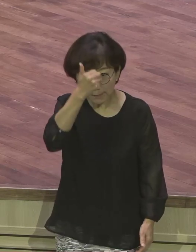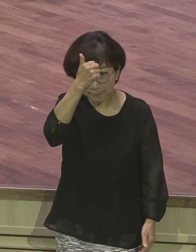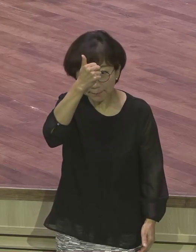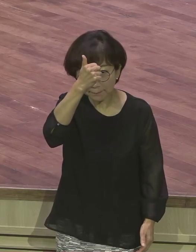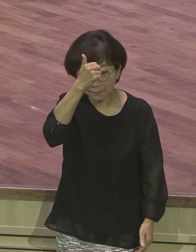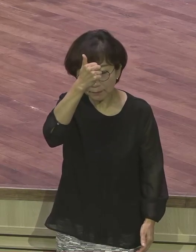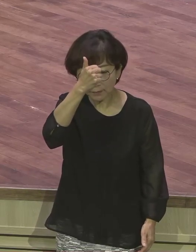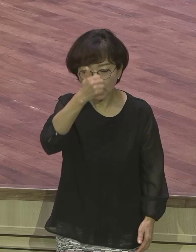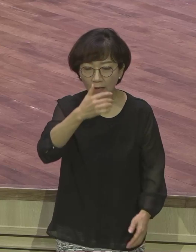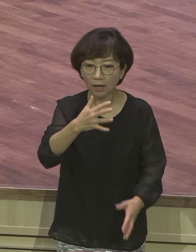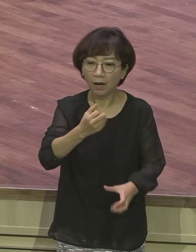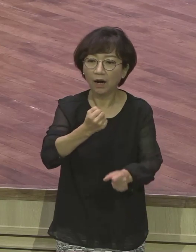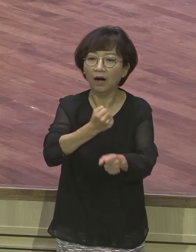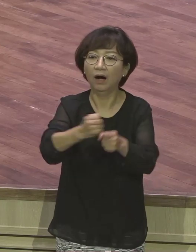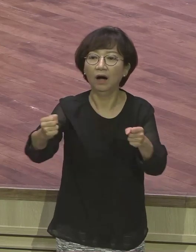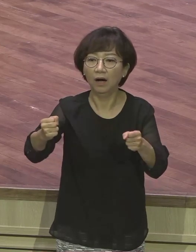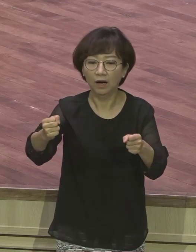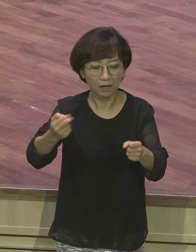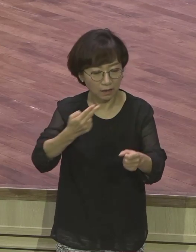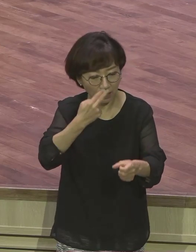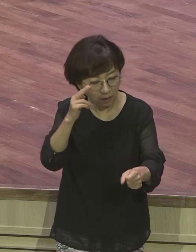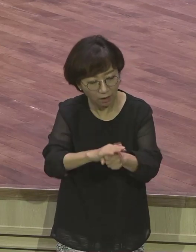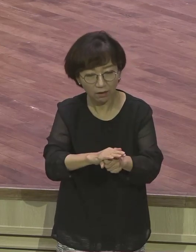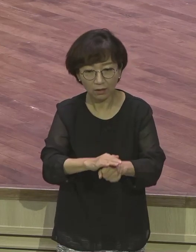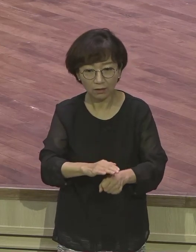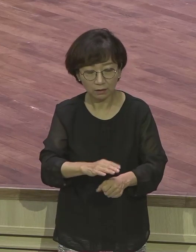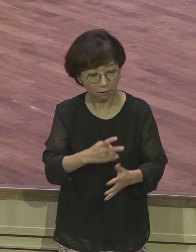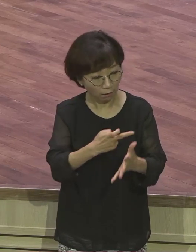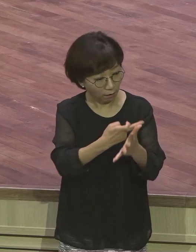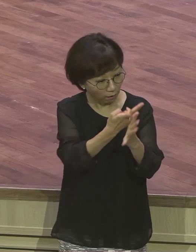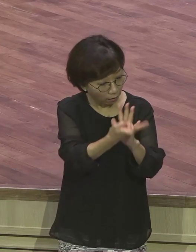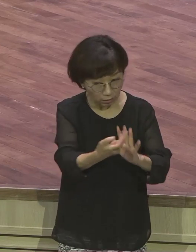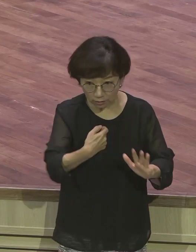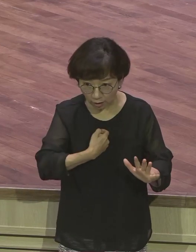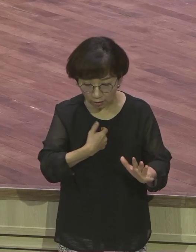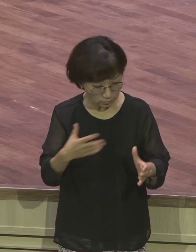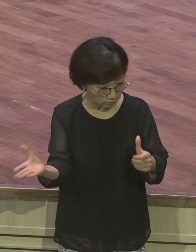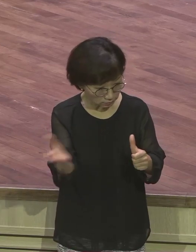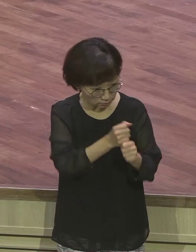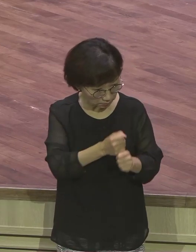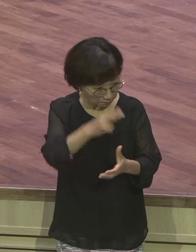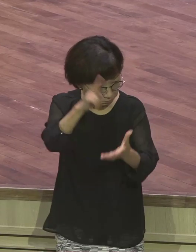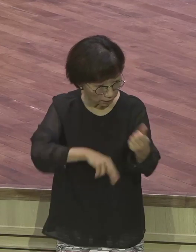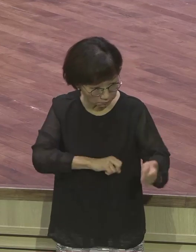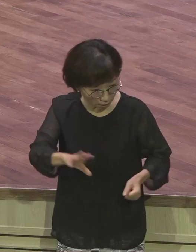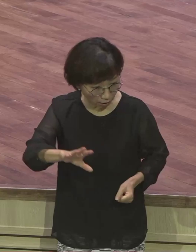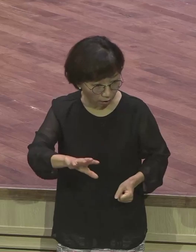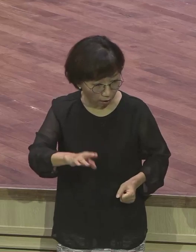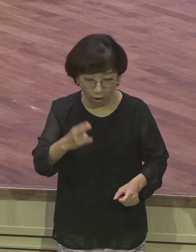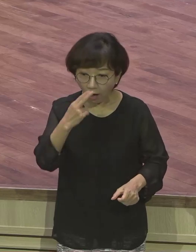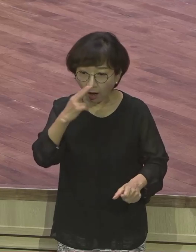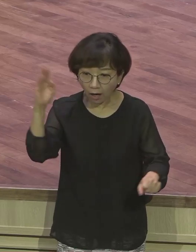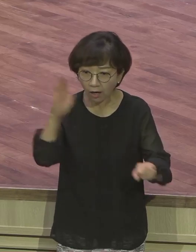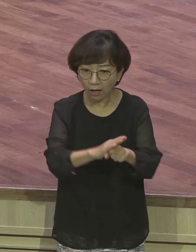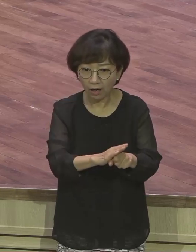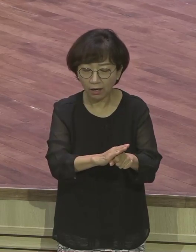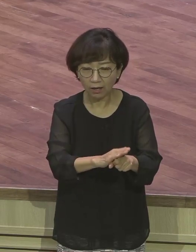당황스럽고 억울한 일이지요. 이럴 수가 있느냐 형들이. 그런데 장세기 42장 21재를